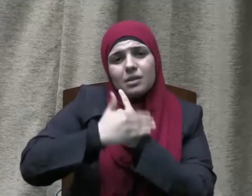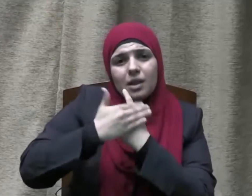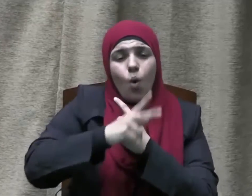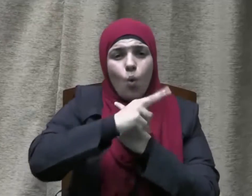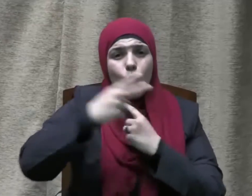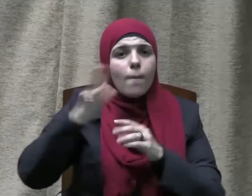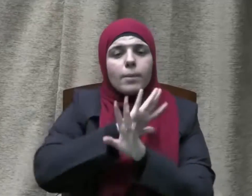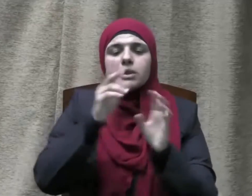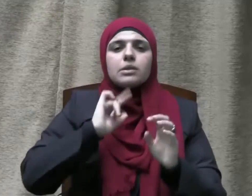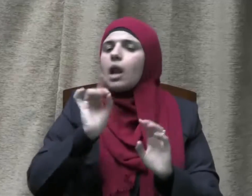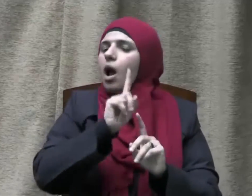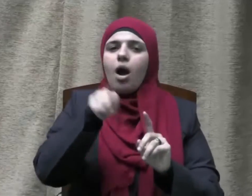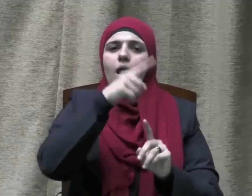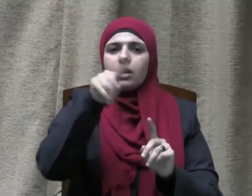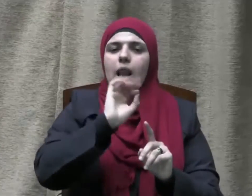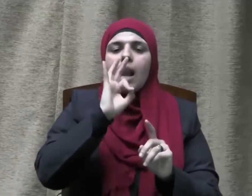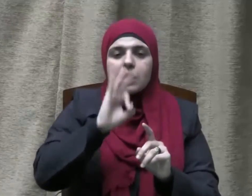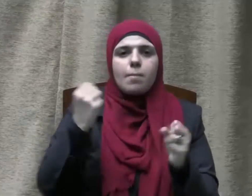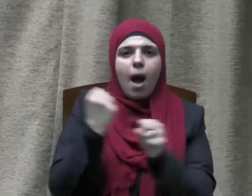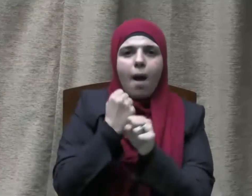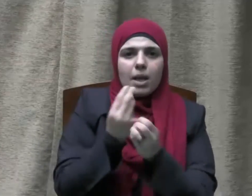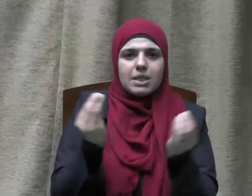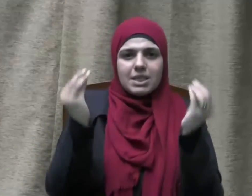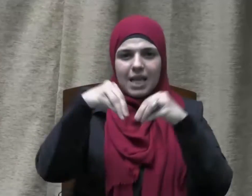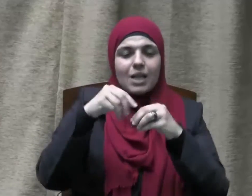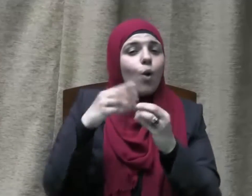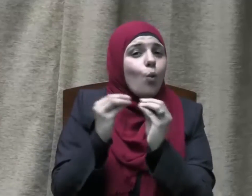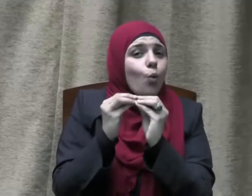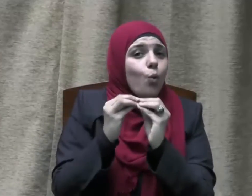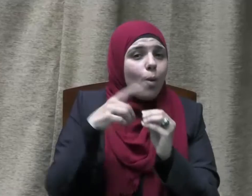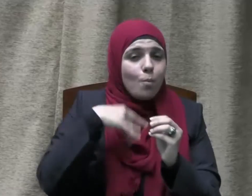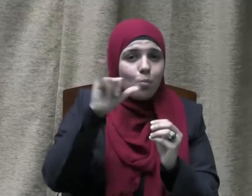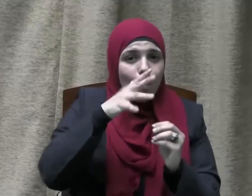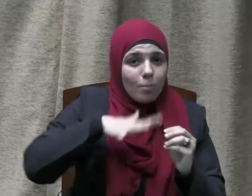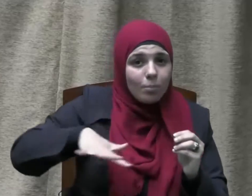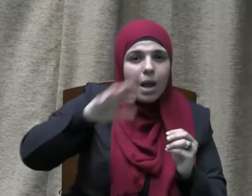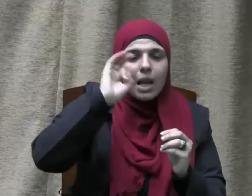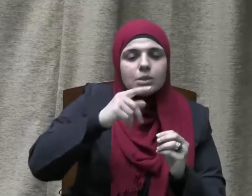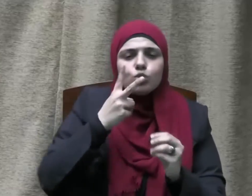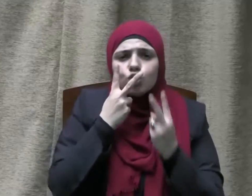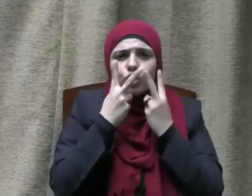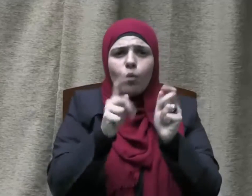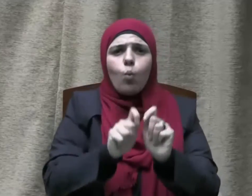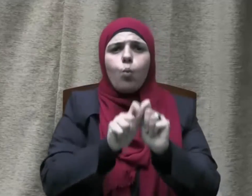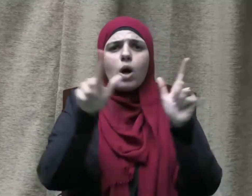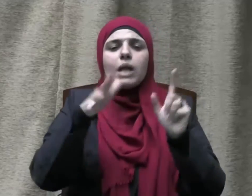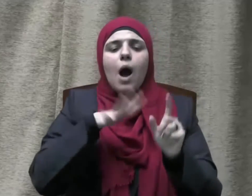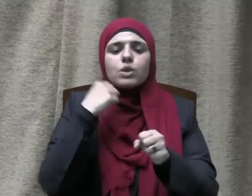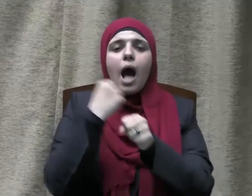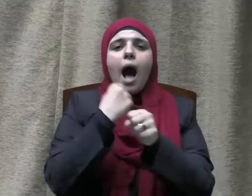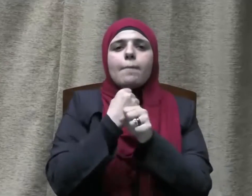والأحاسيس فحسب وإنما ينبغي أن يترجم إلى سلوك وعمل